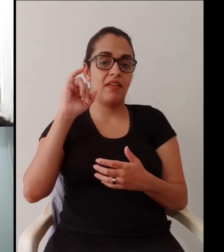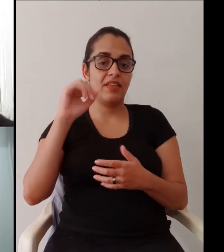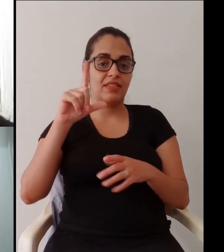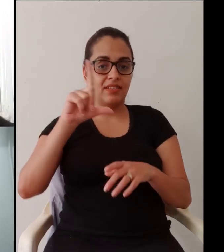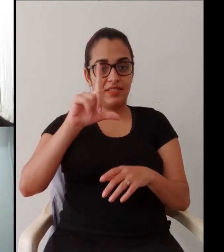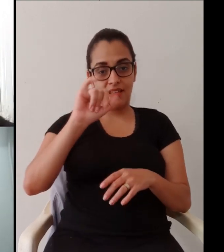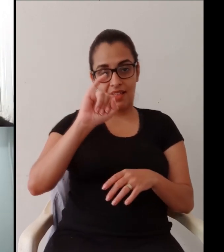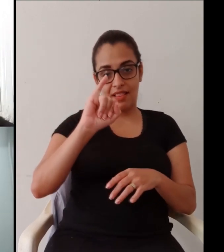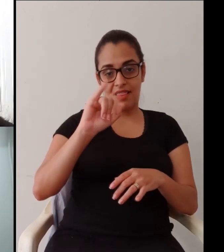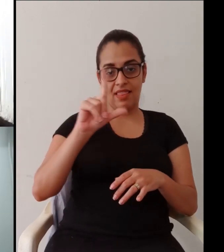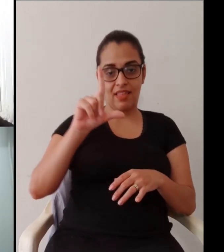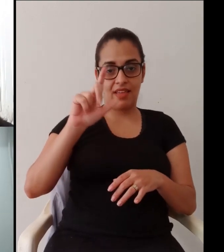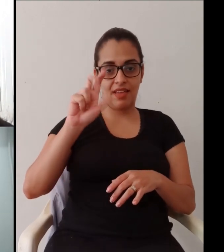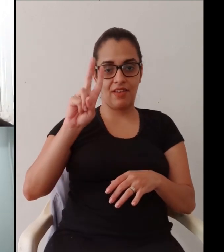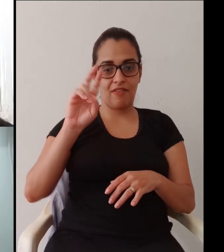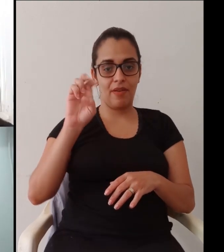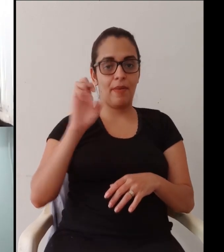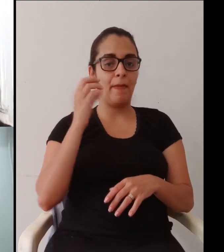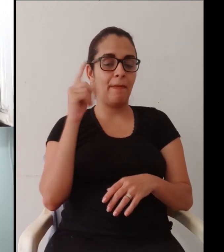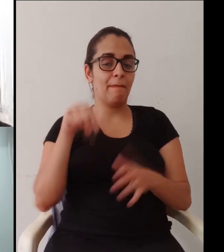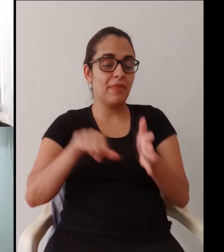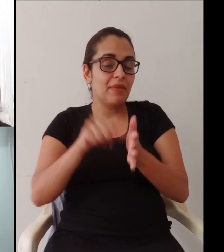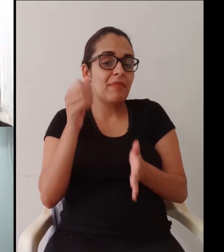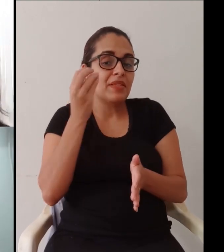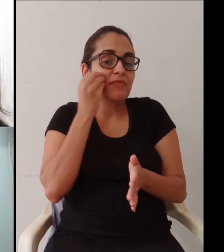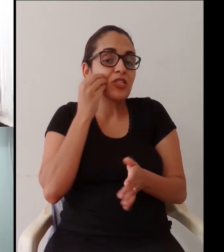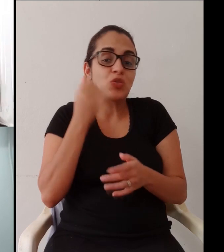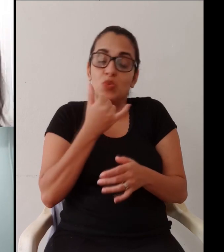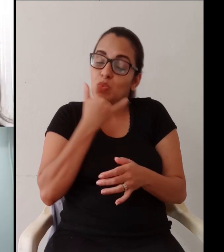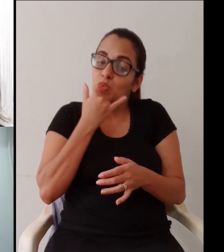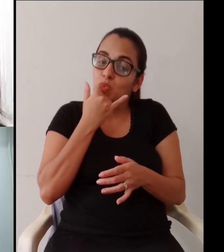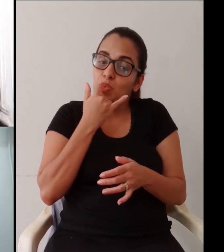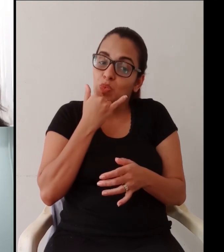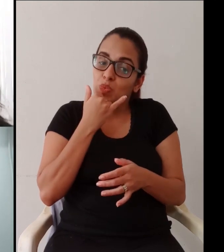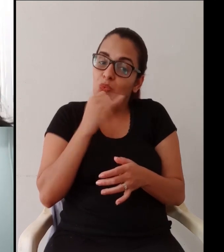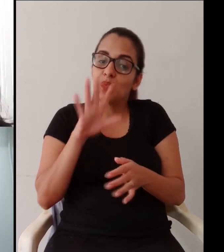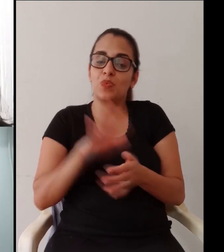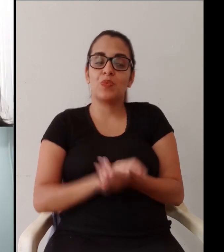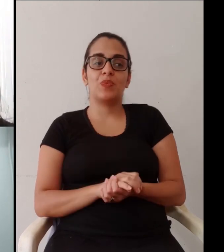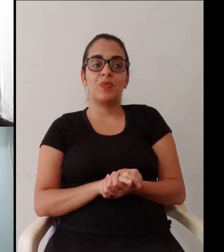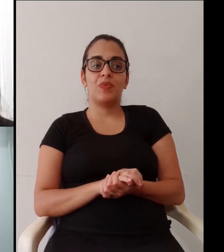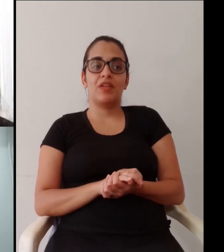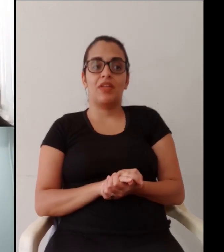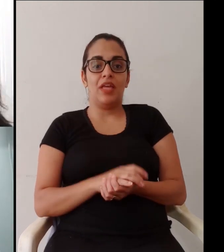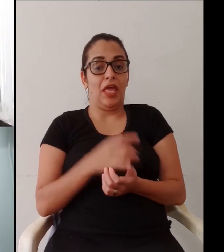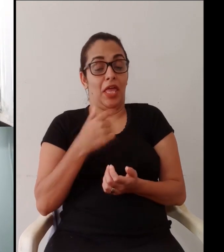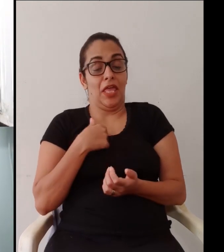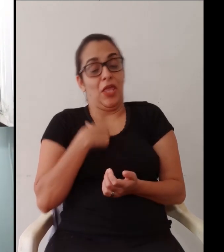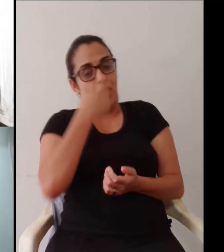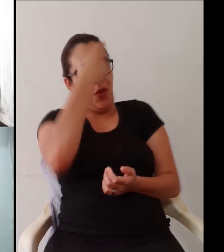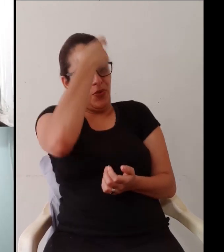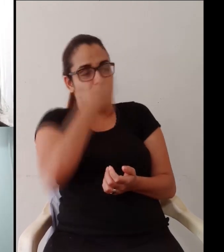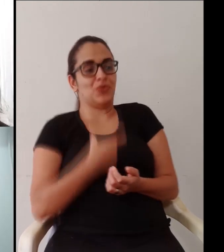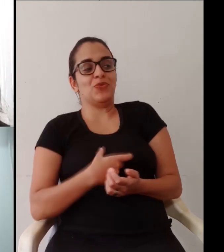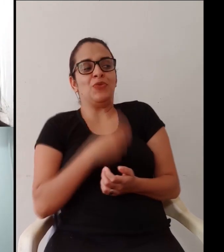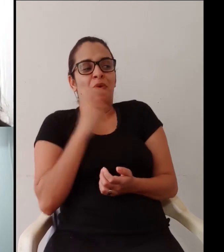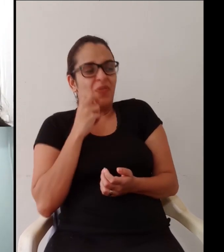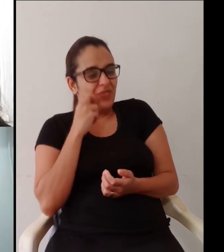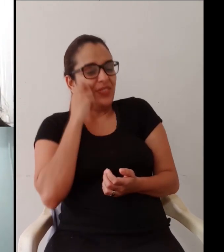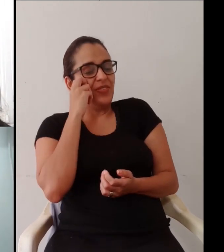né? O nome. É porque a gente, como eu já falei, né, Mariela, essa live, assim, era a nossa primeira experiência. Então, o pessoal